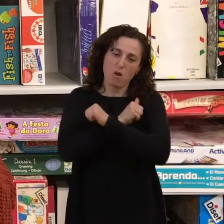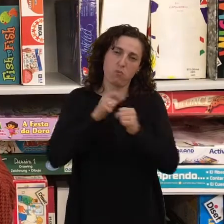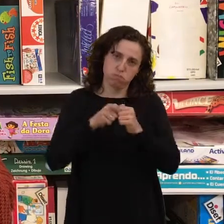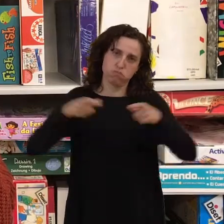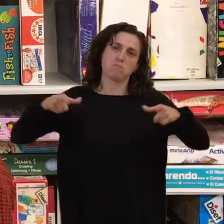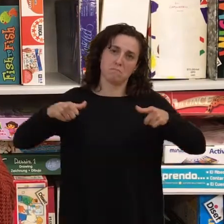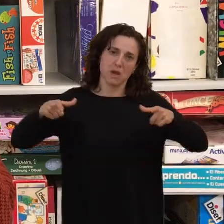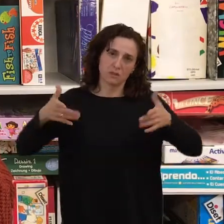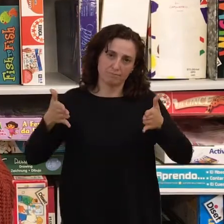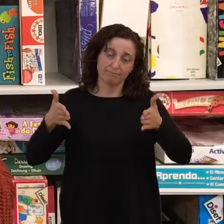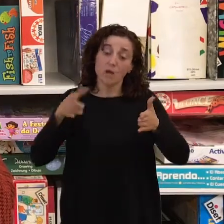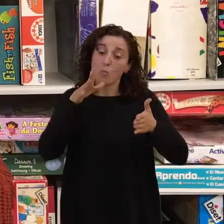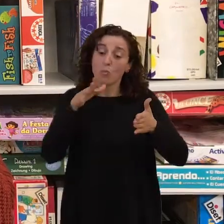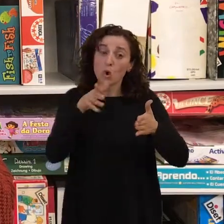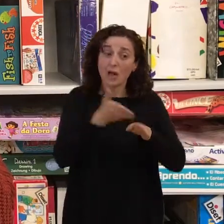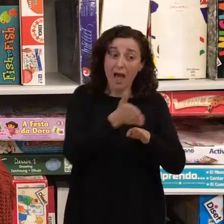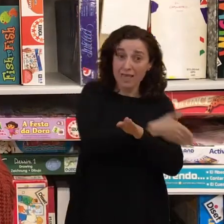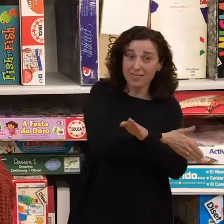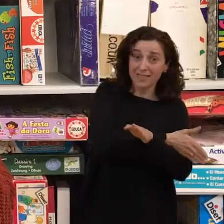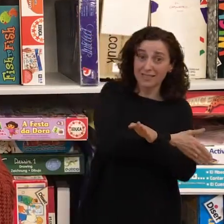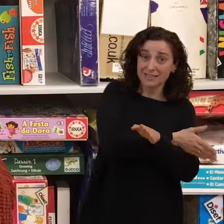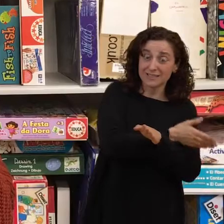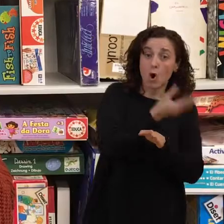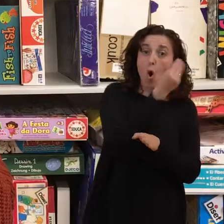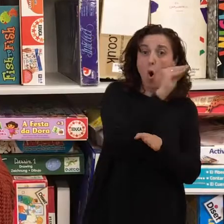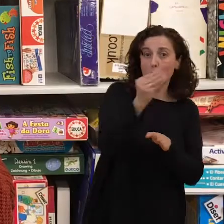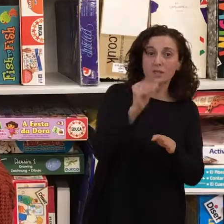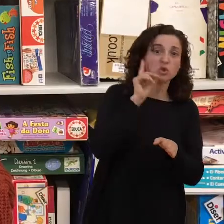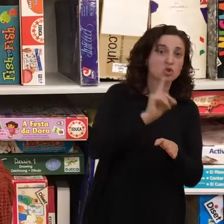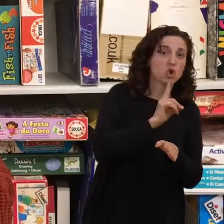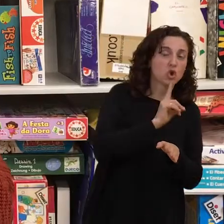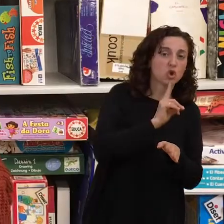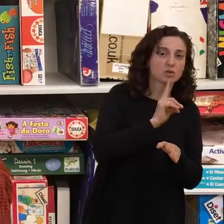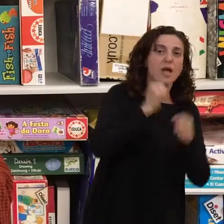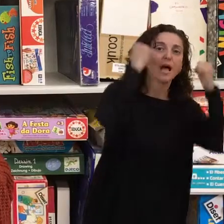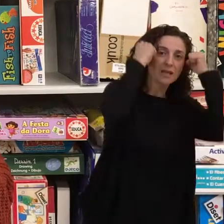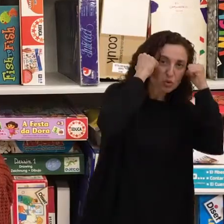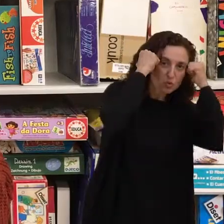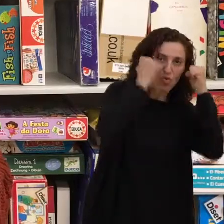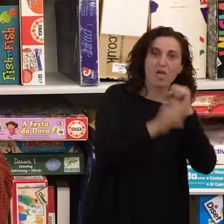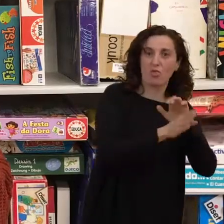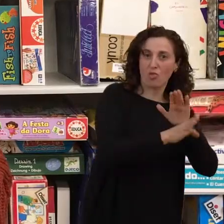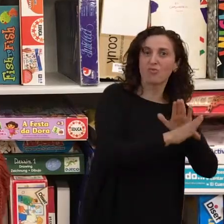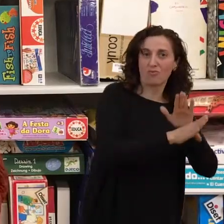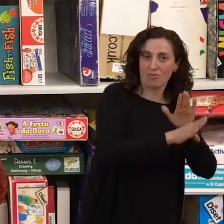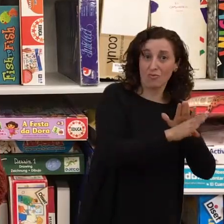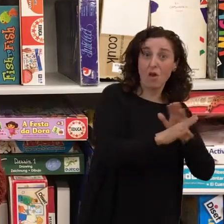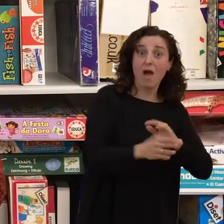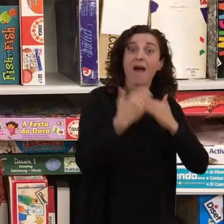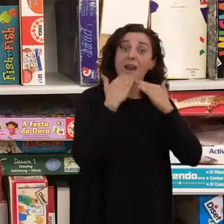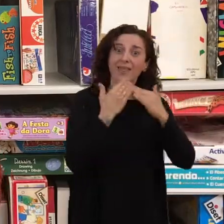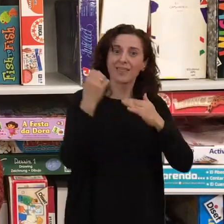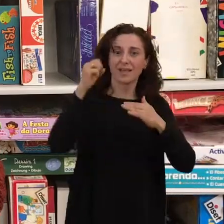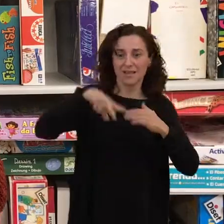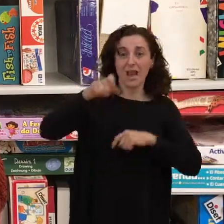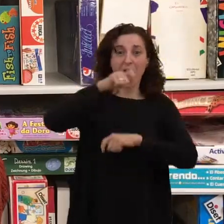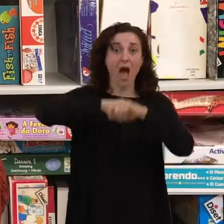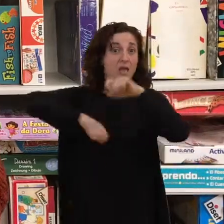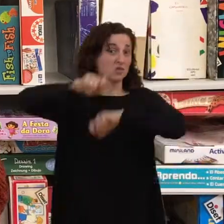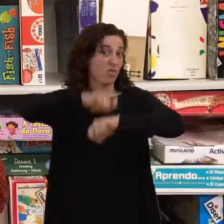Dado que las personas hordas jóvenes aún están estudiando, gracias yo creo en cierta parte al apoyo asociativo que les han animado a